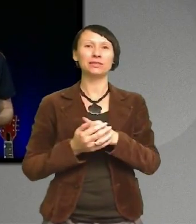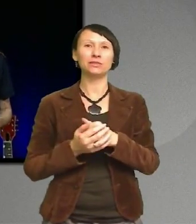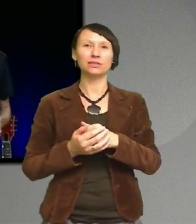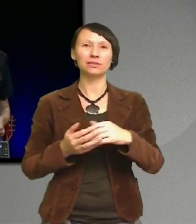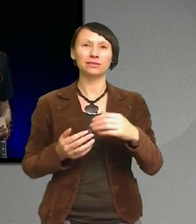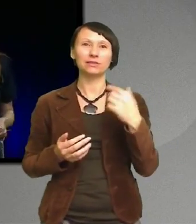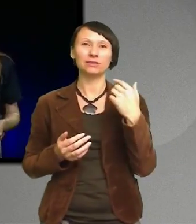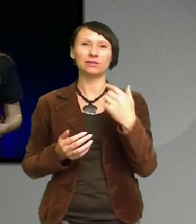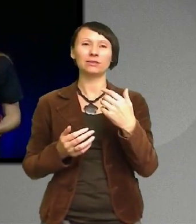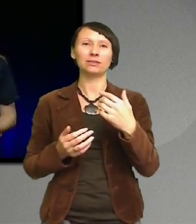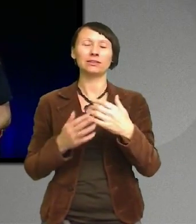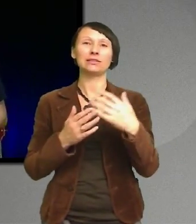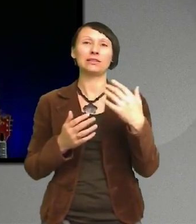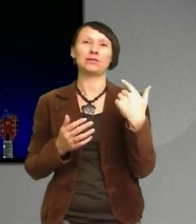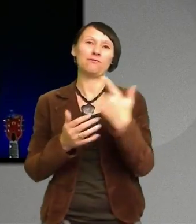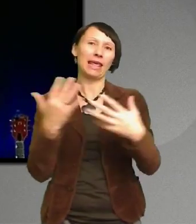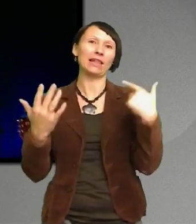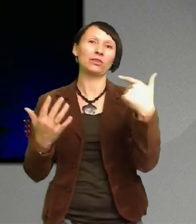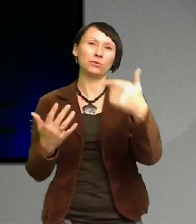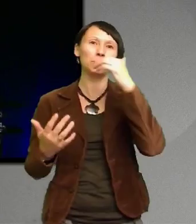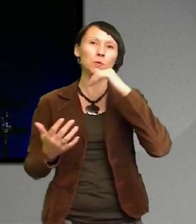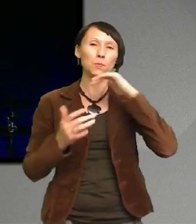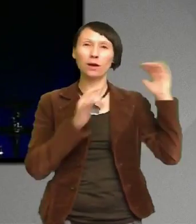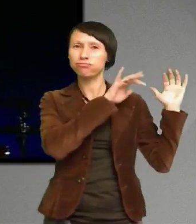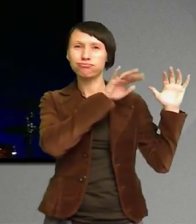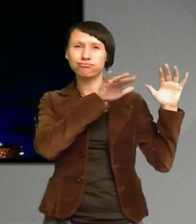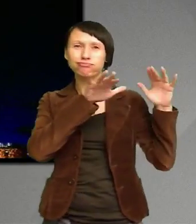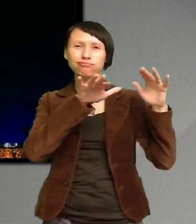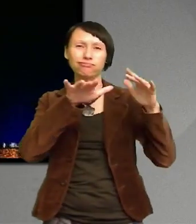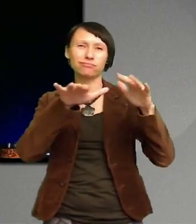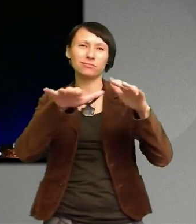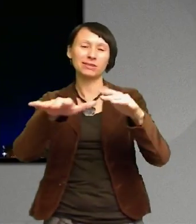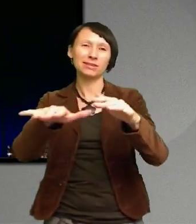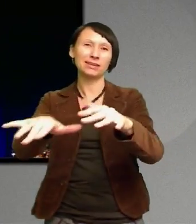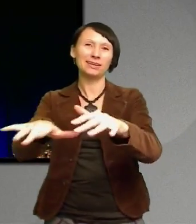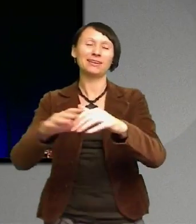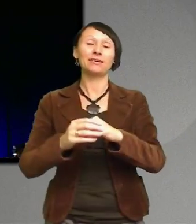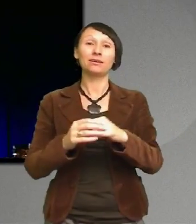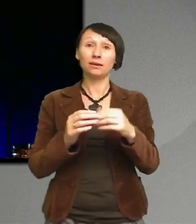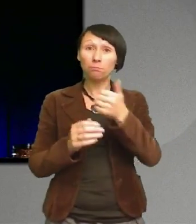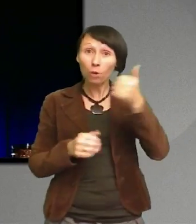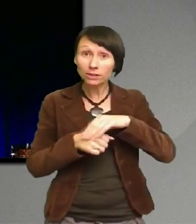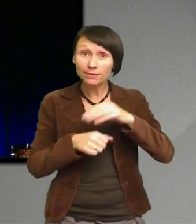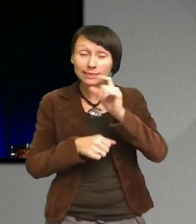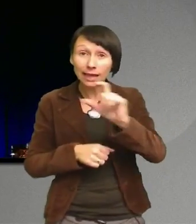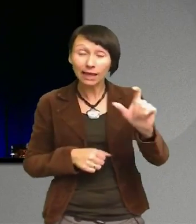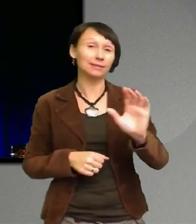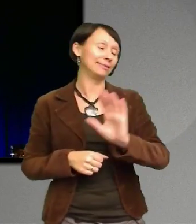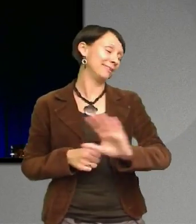en större by än där jag växte upp Men vi var inte alla svenskar Utan vi var från 150 olika länder